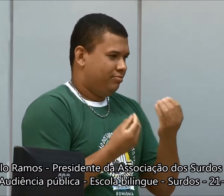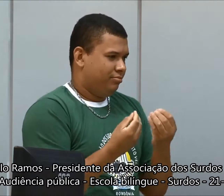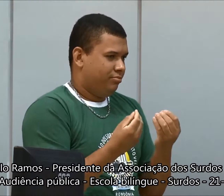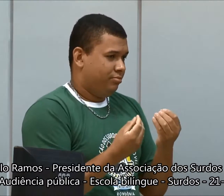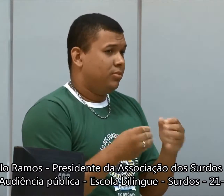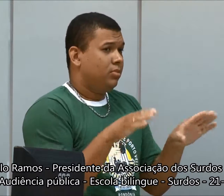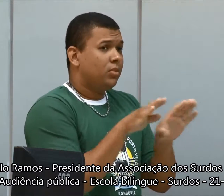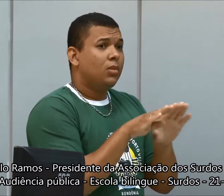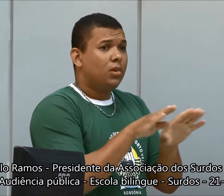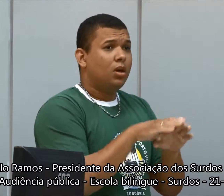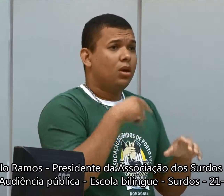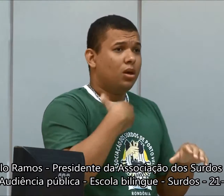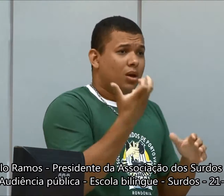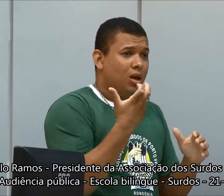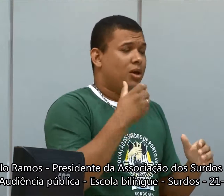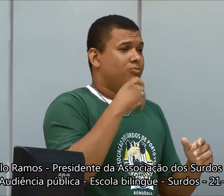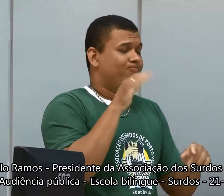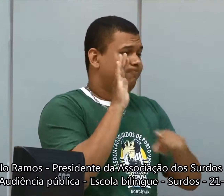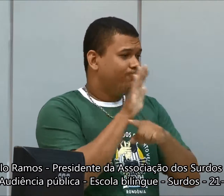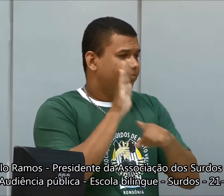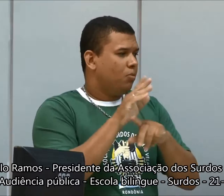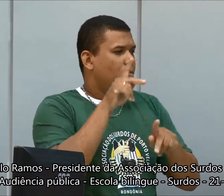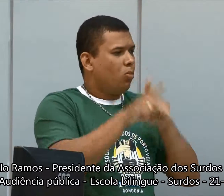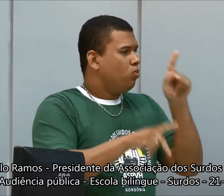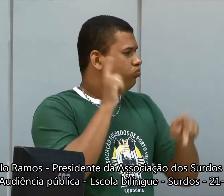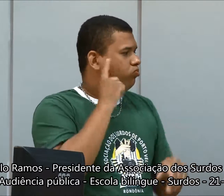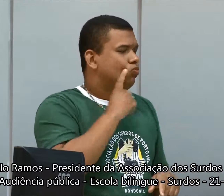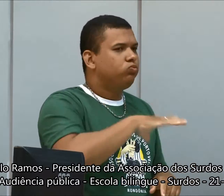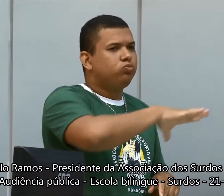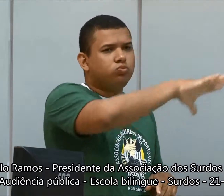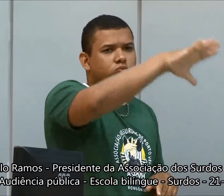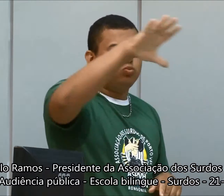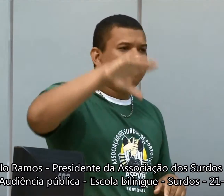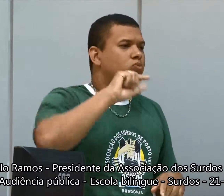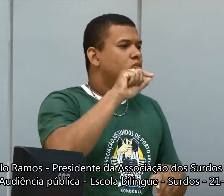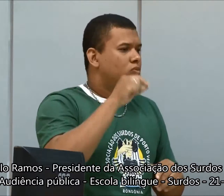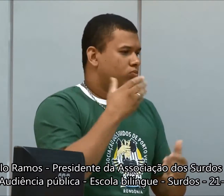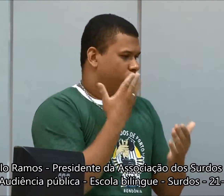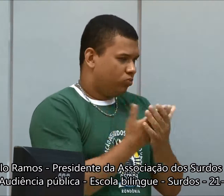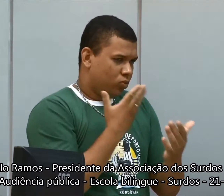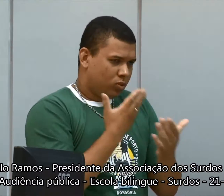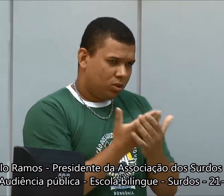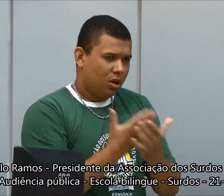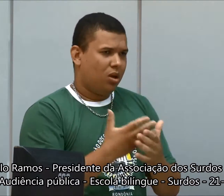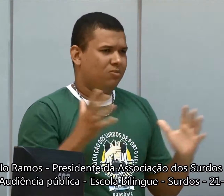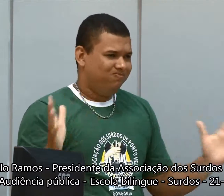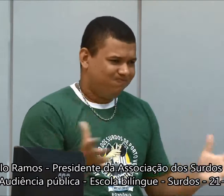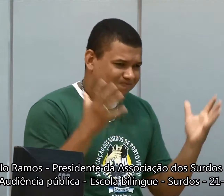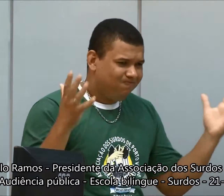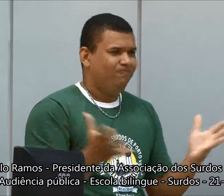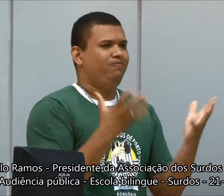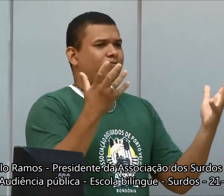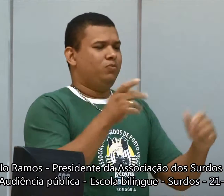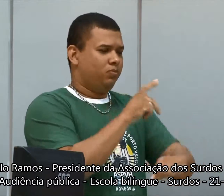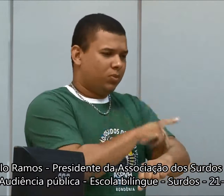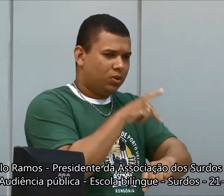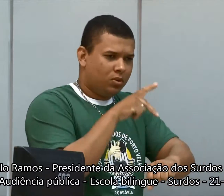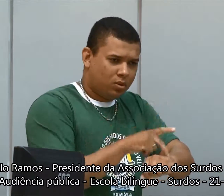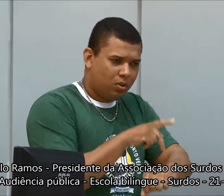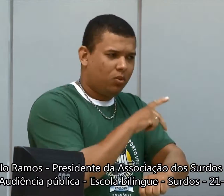de fato uma educação de qualidade. A gente, o nosso objetivo é ajudar o povo surdo na educação, né?